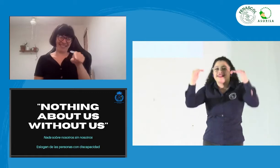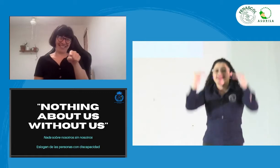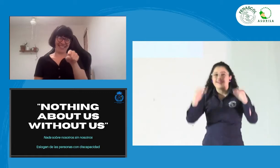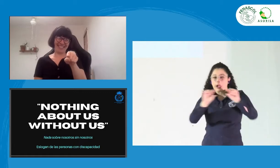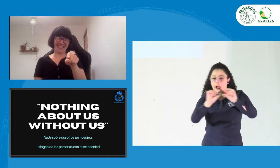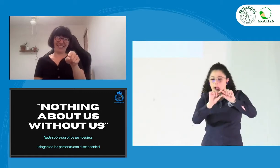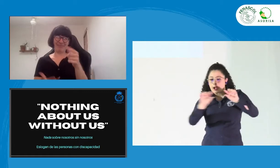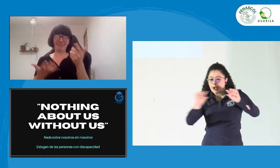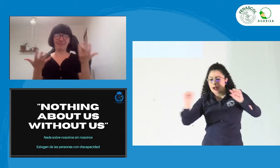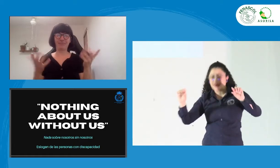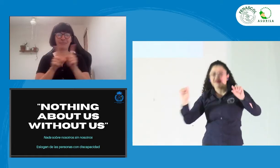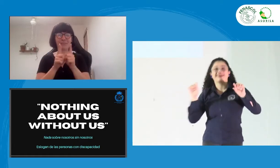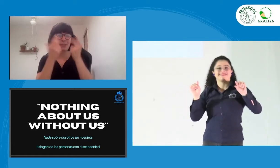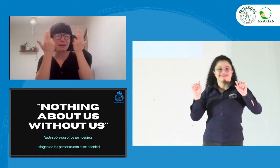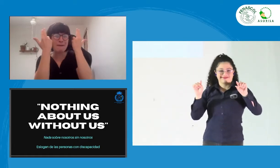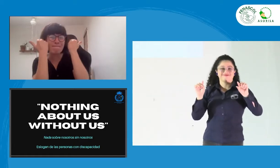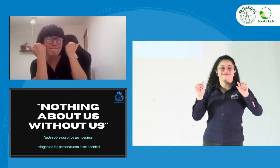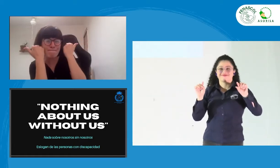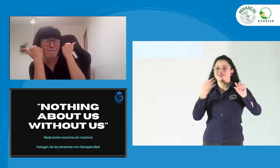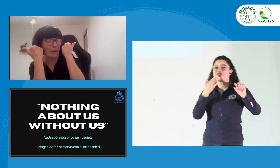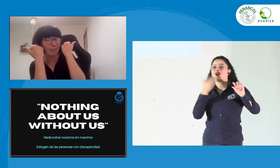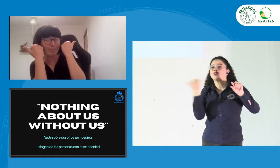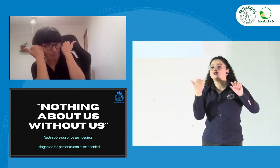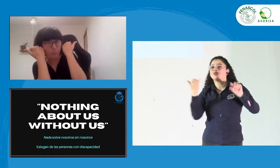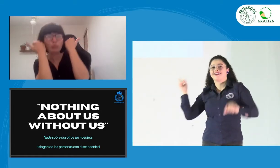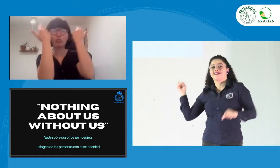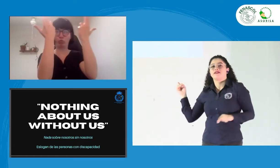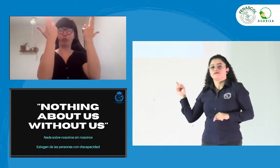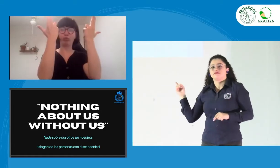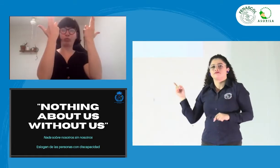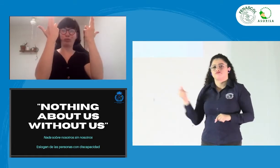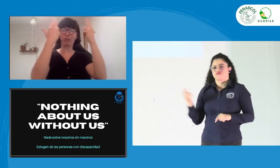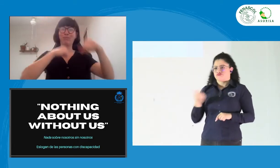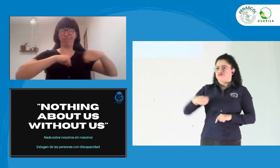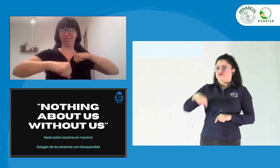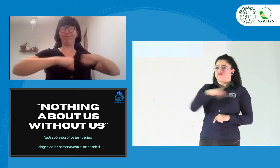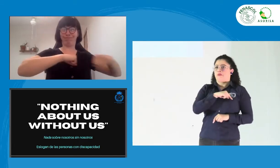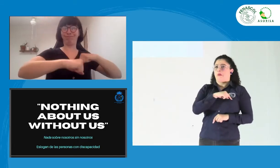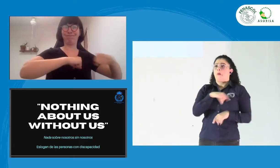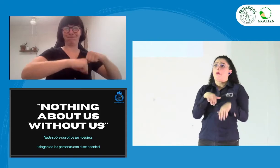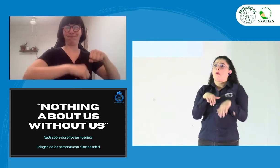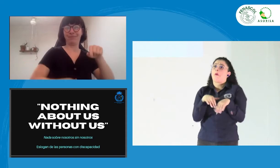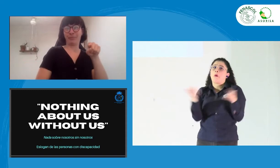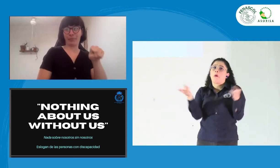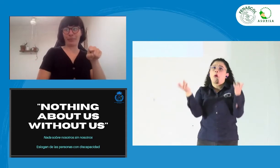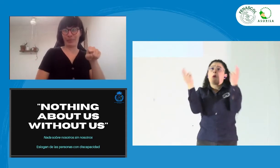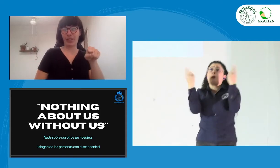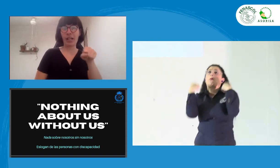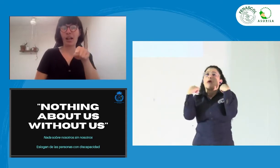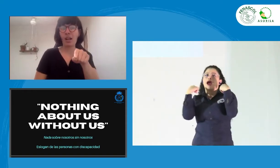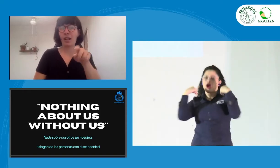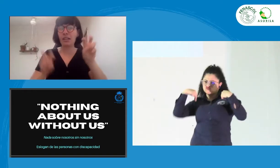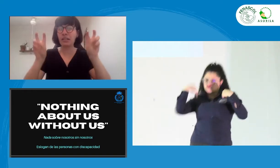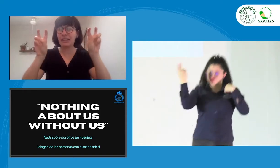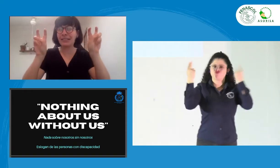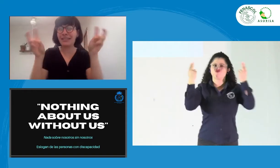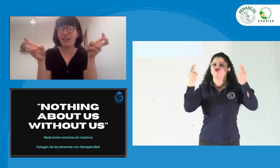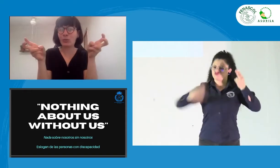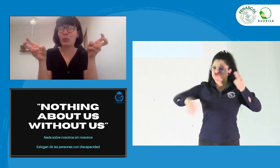de la transformación, las asociaciones y las personas sordas, pues aquí venimos a hablar de nada sobre nosotros